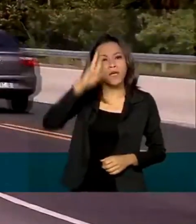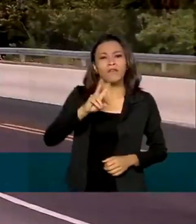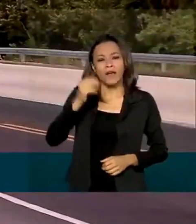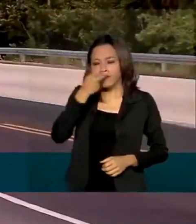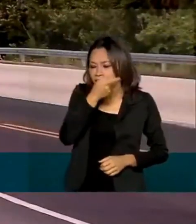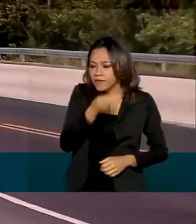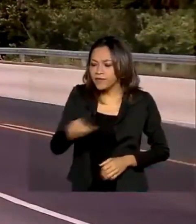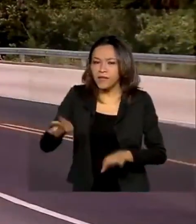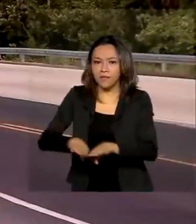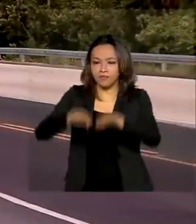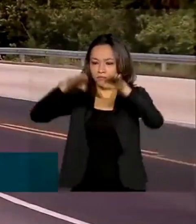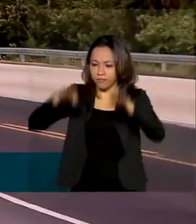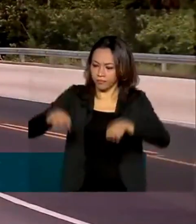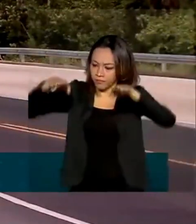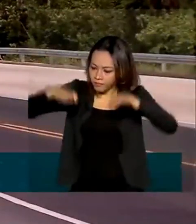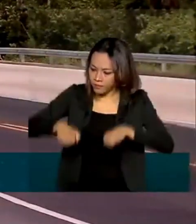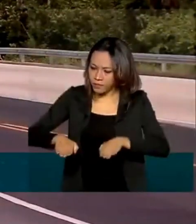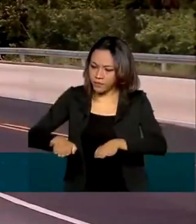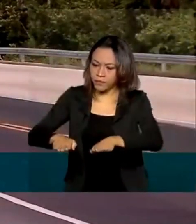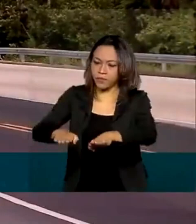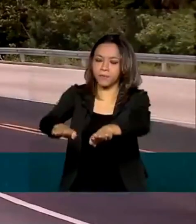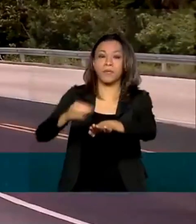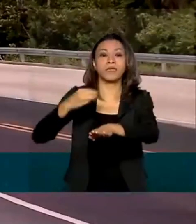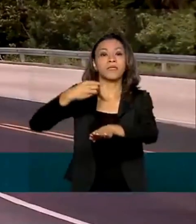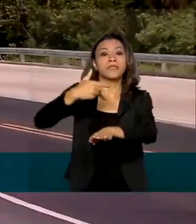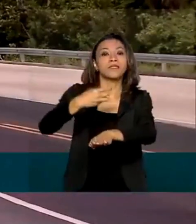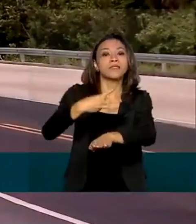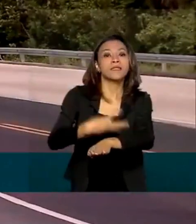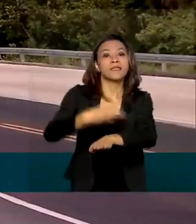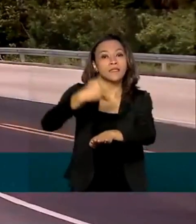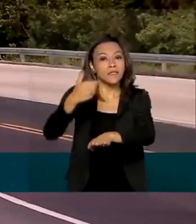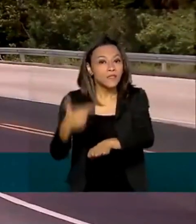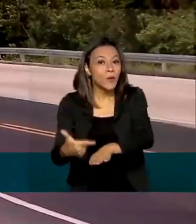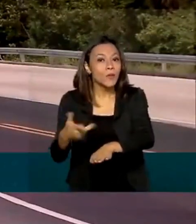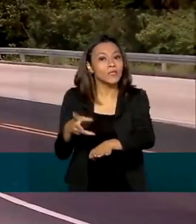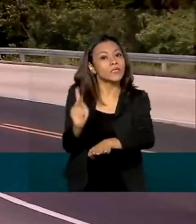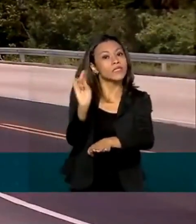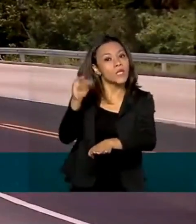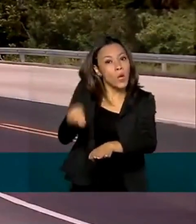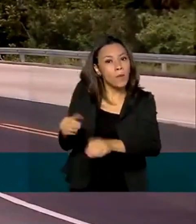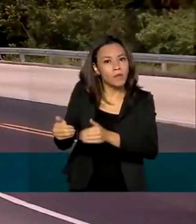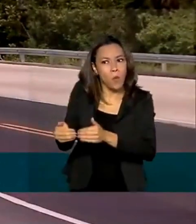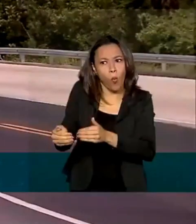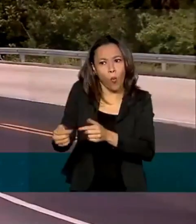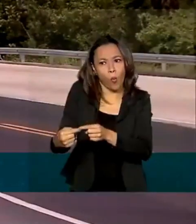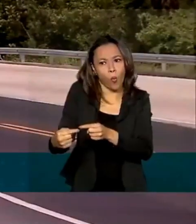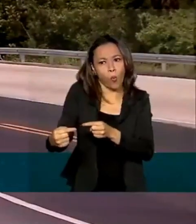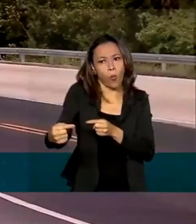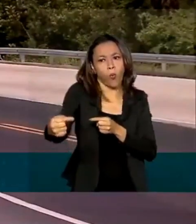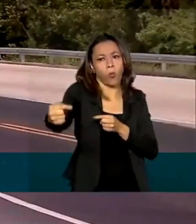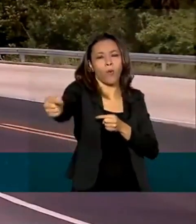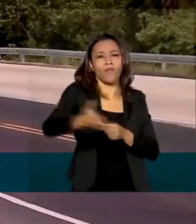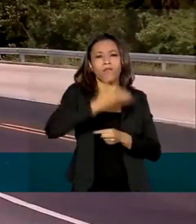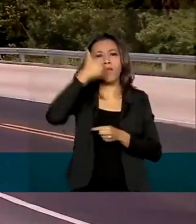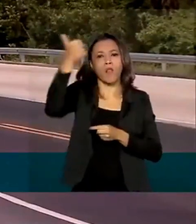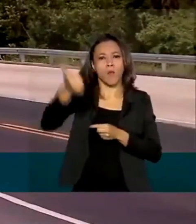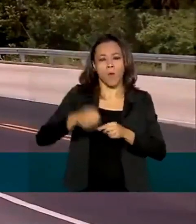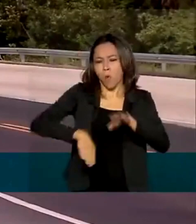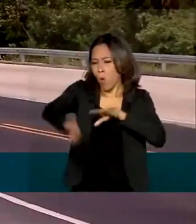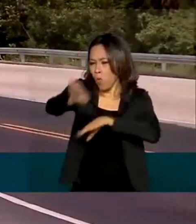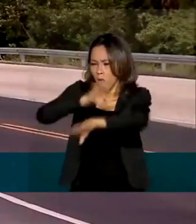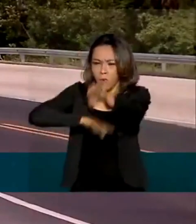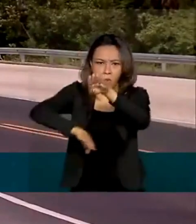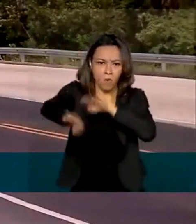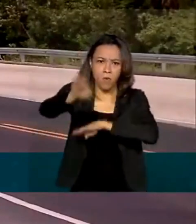duplicação de 32 quilômetros do Anel Viário de Fortaleza. O serviço vai aumentar a capacidade de tráfego da pista,